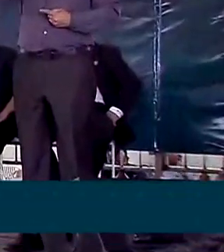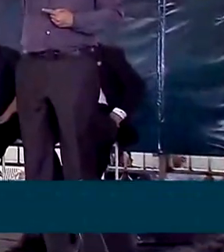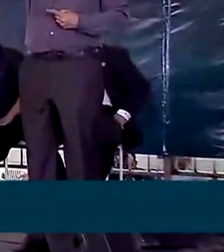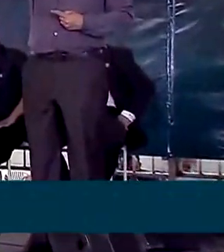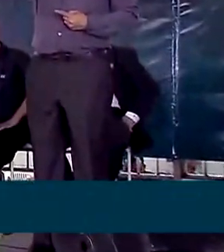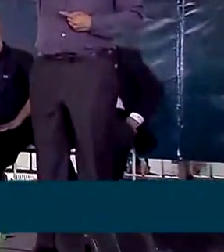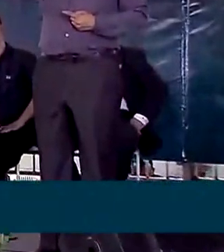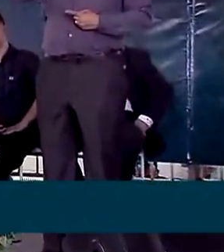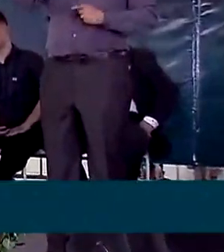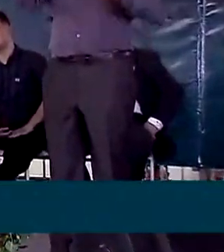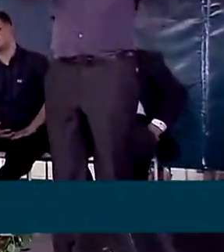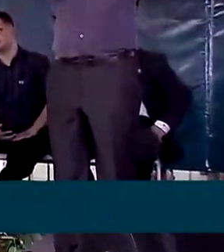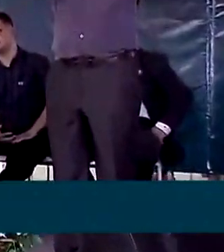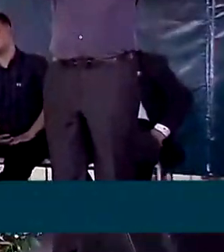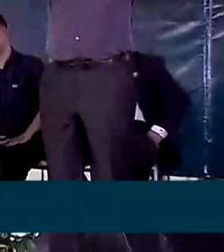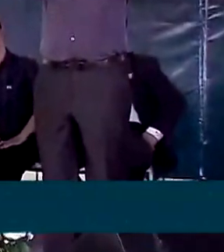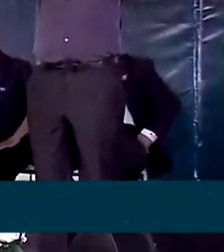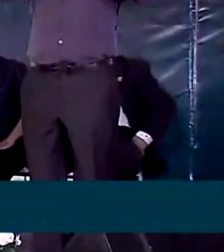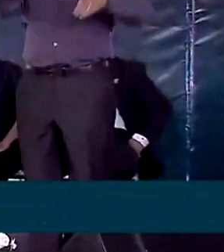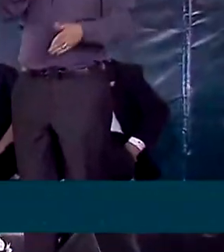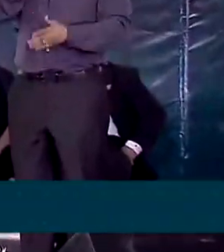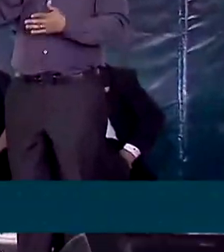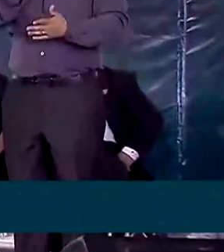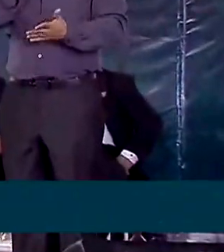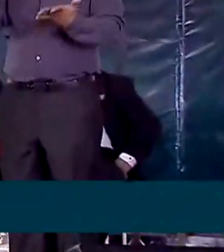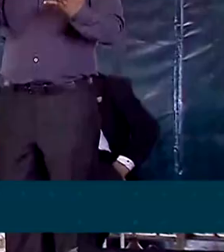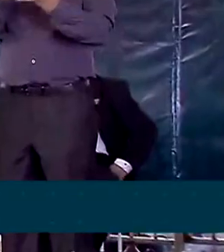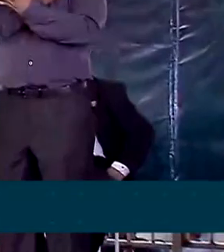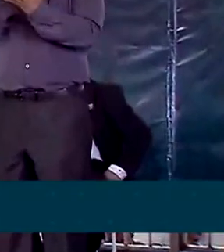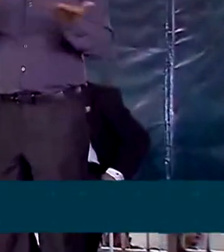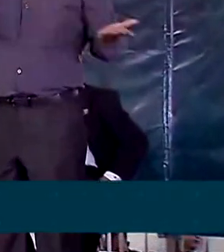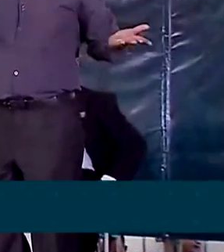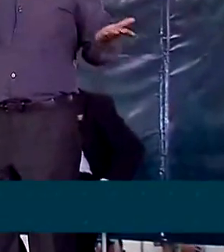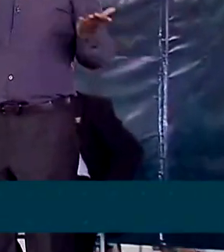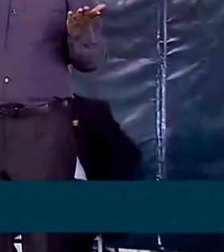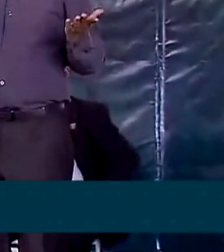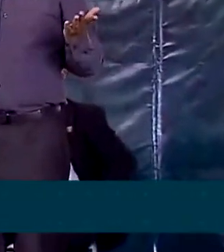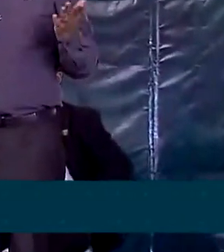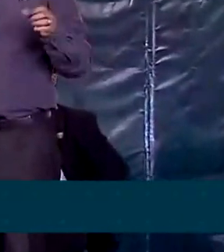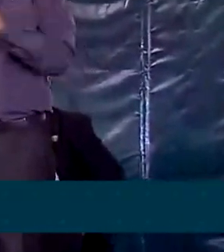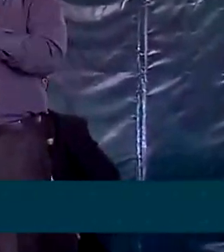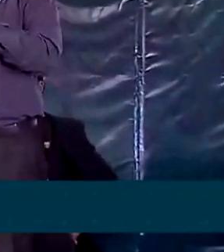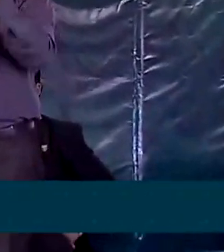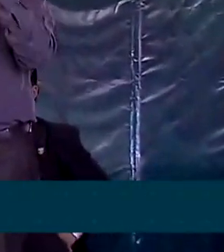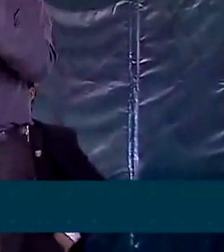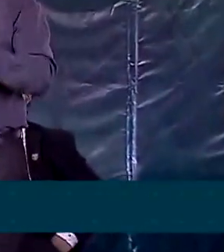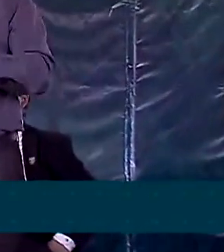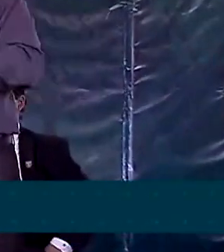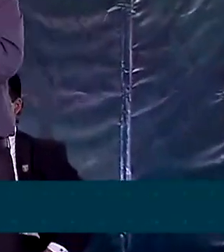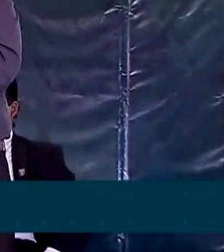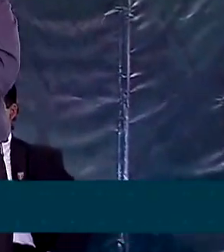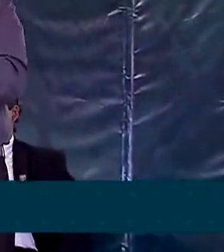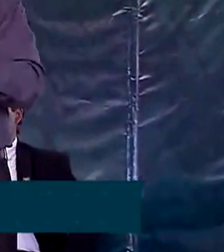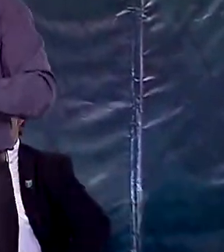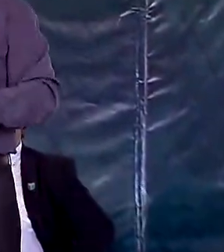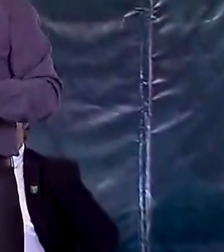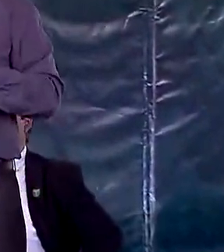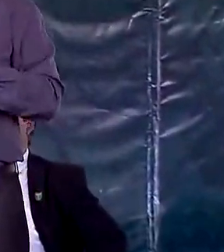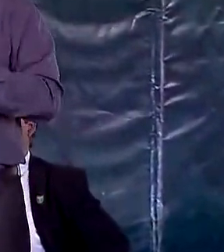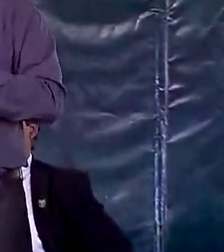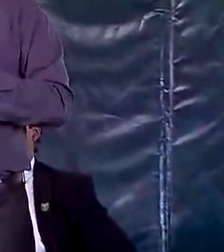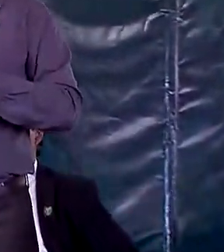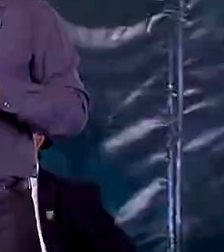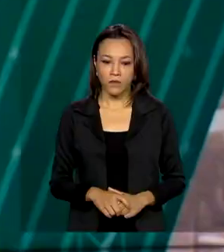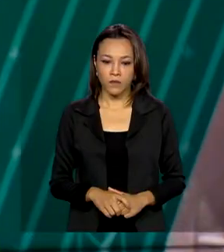prometida e, lamentavelmente, a obra não chegou aqui e agora vai chegar em nosso